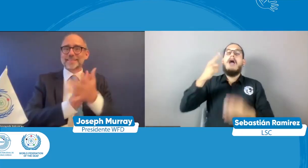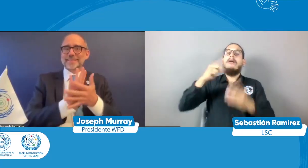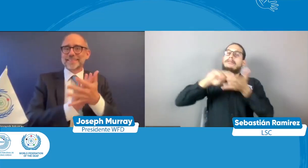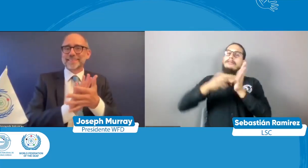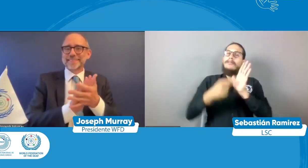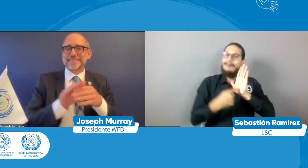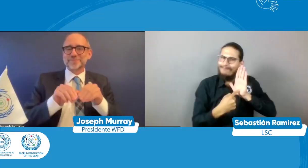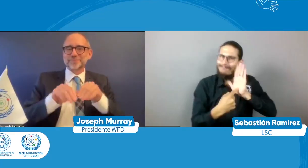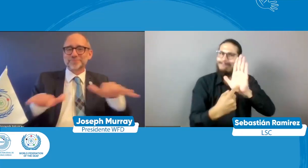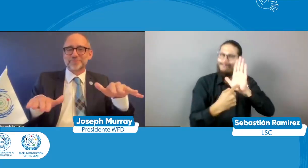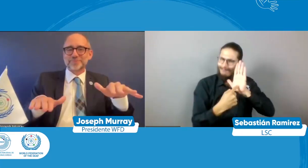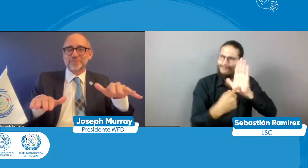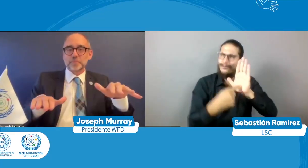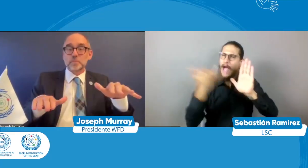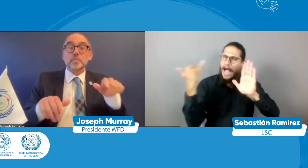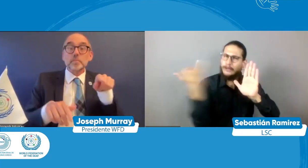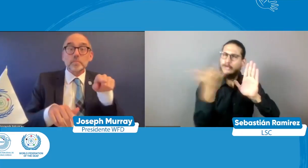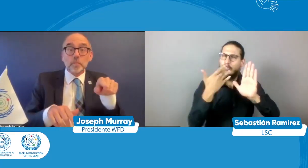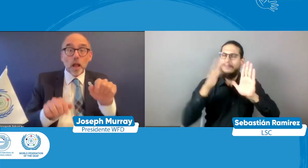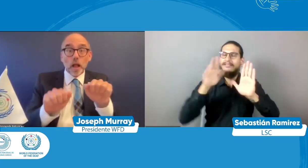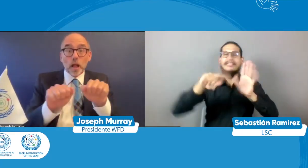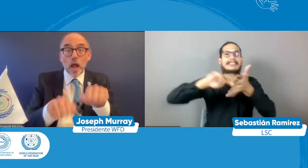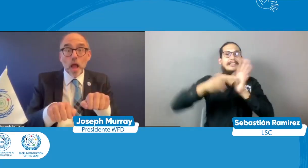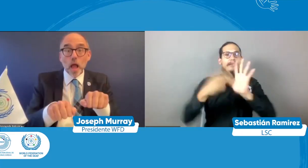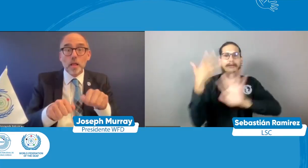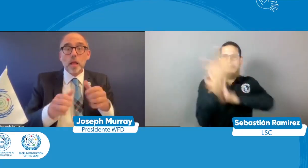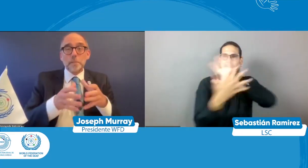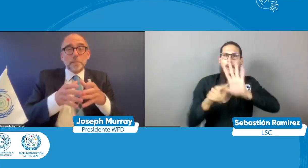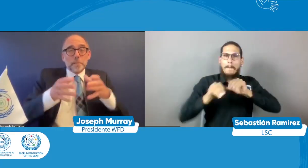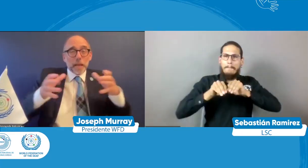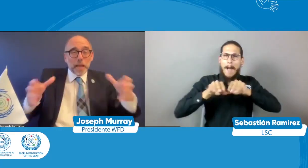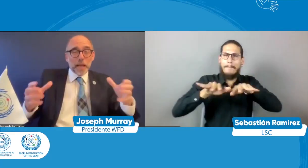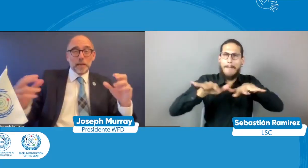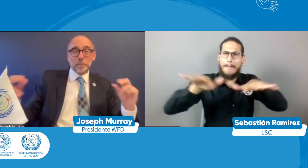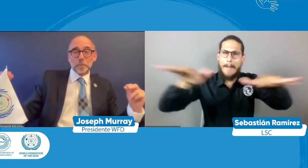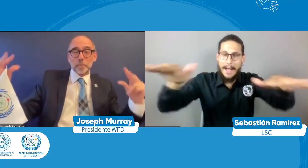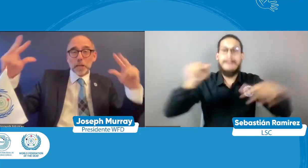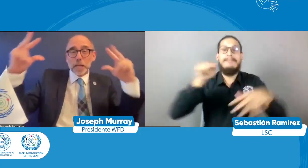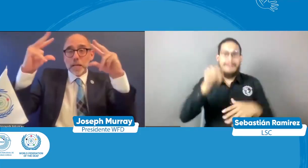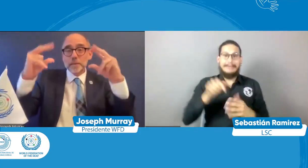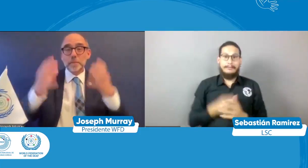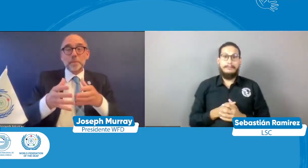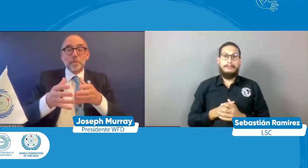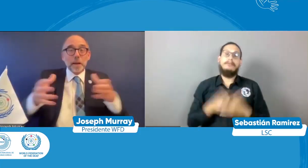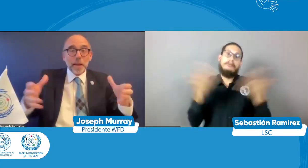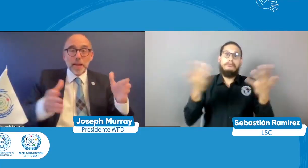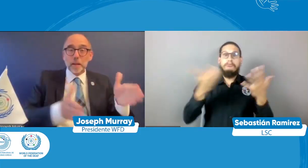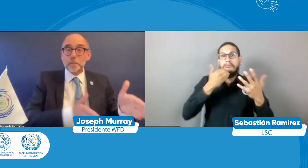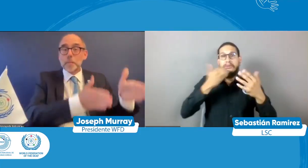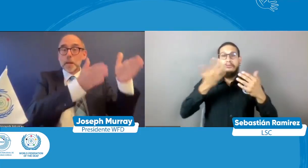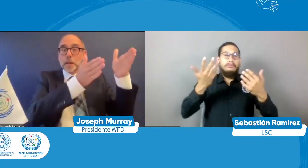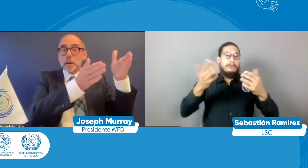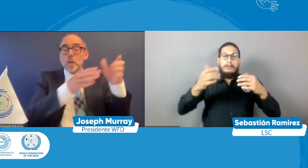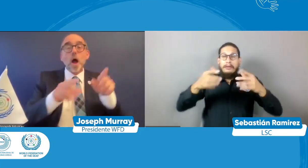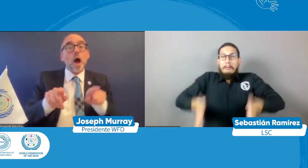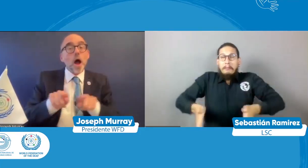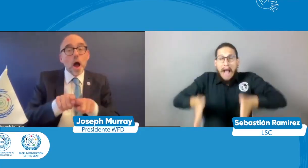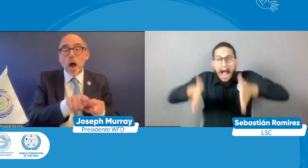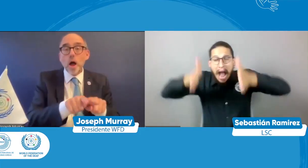ese orgullo y se entienda pues efectivamente la iluminación que es la lengua de señas para la comunidad si se puede